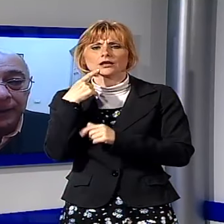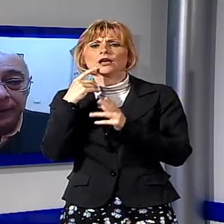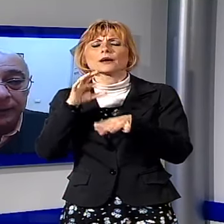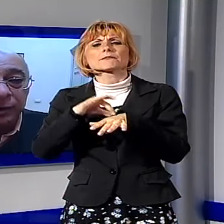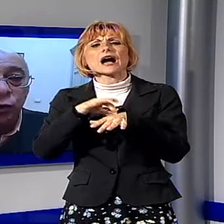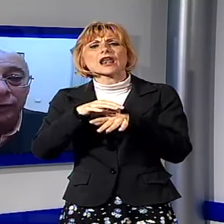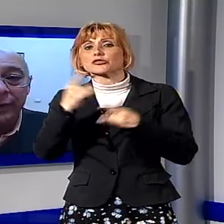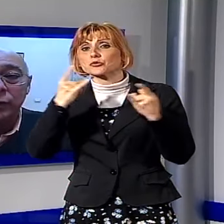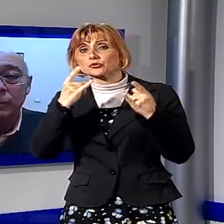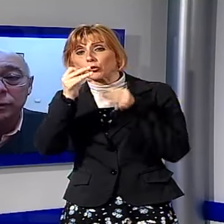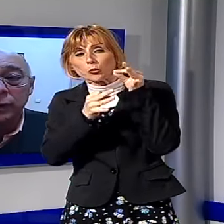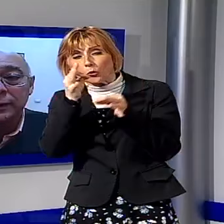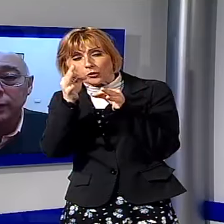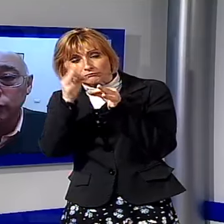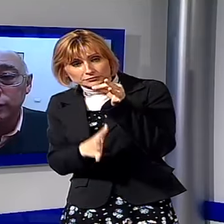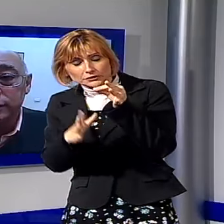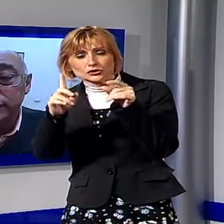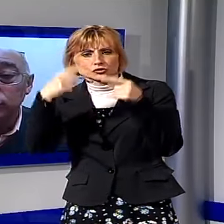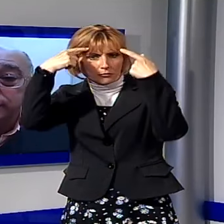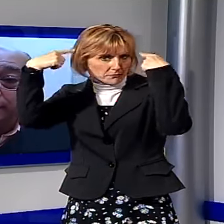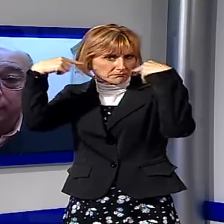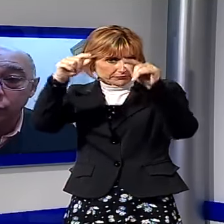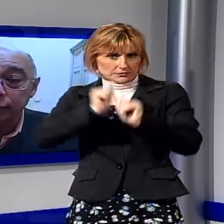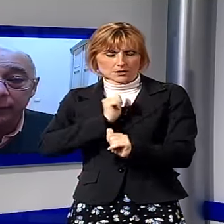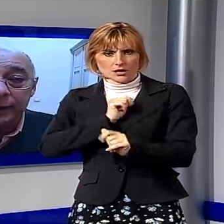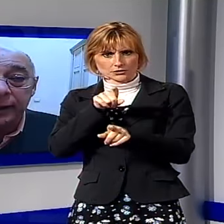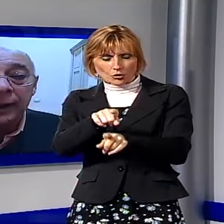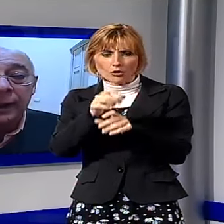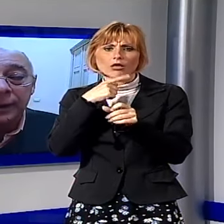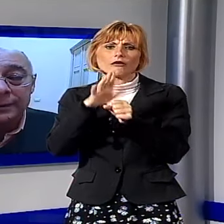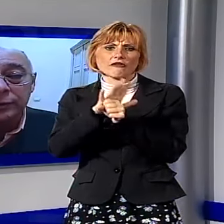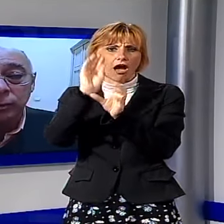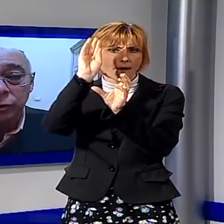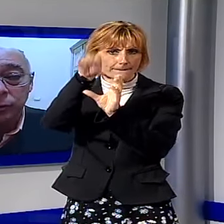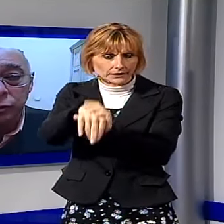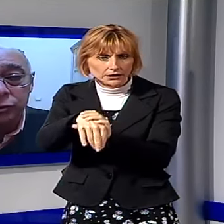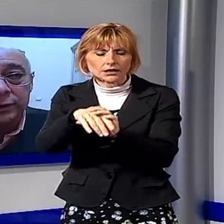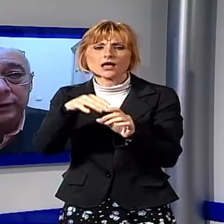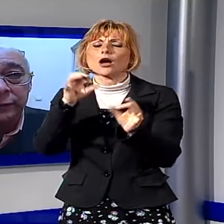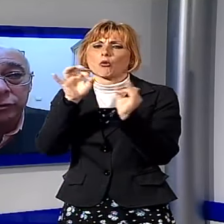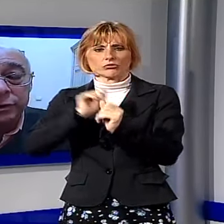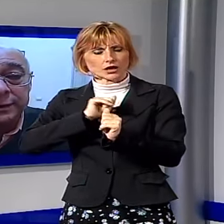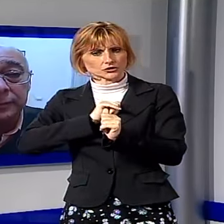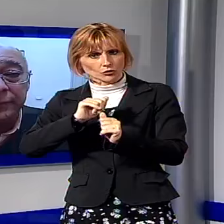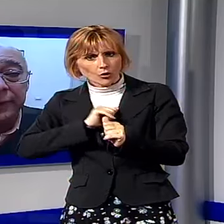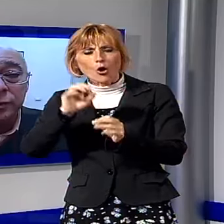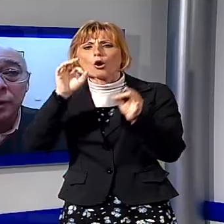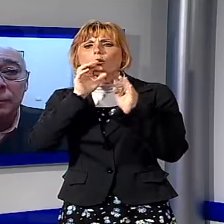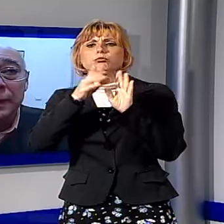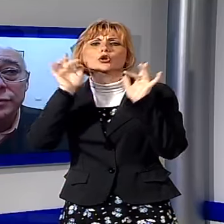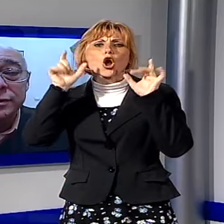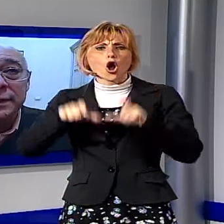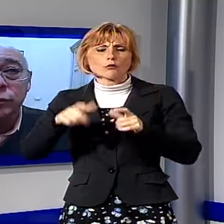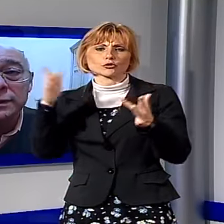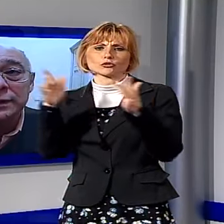prime cure, vengono abbandonati al loro destino, insieme alle loro famiglie, che essendo poi dopo costritte a rivolgersi al privato,